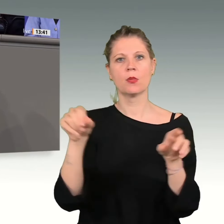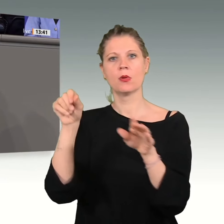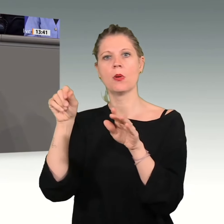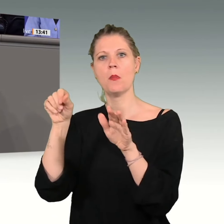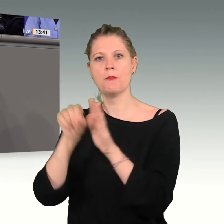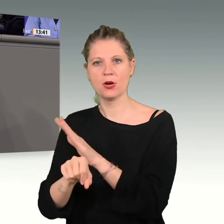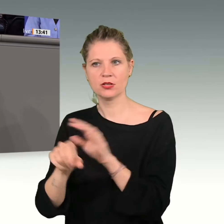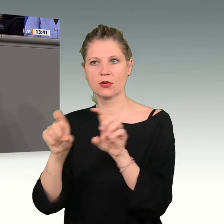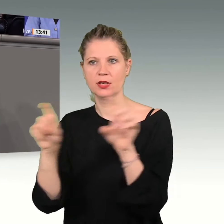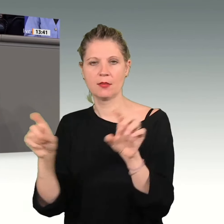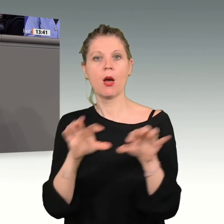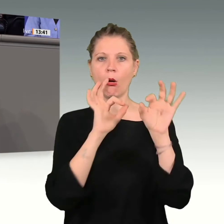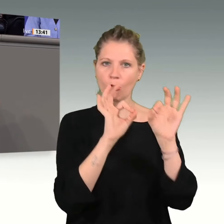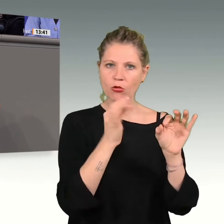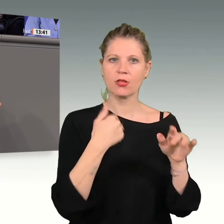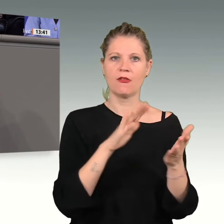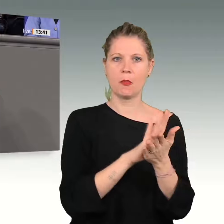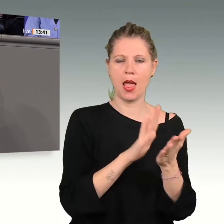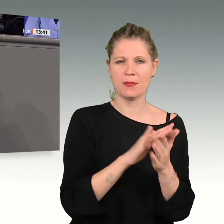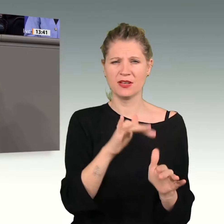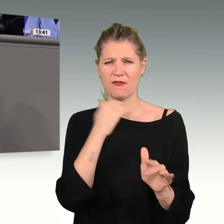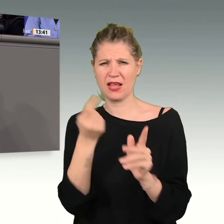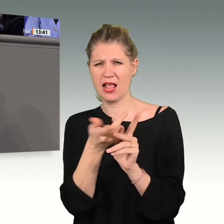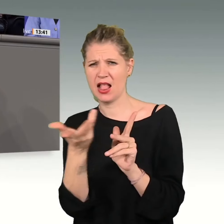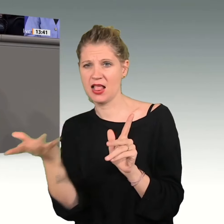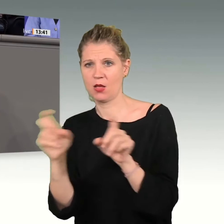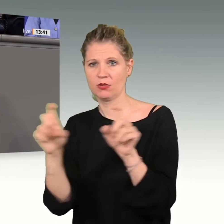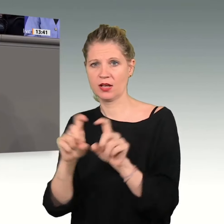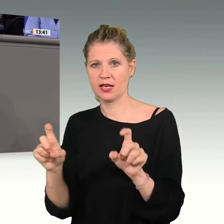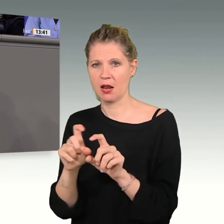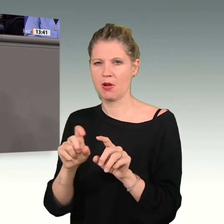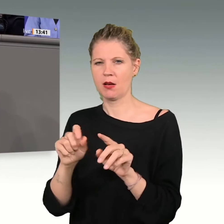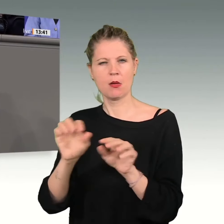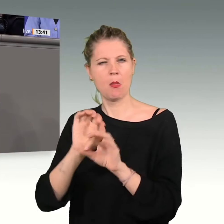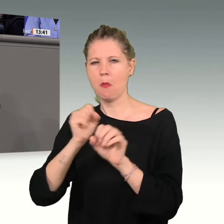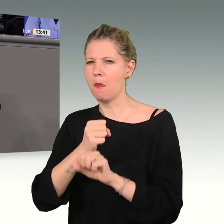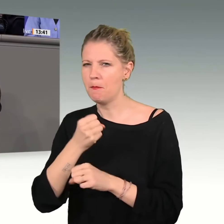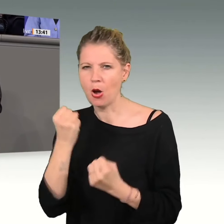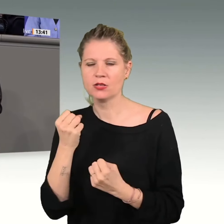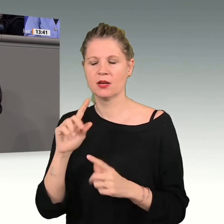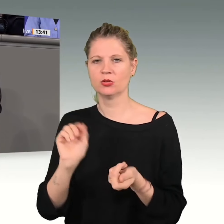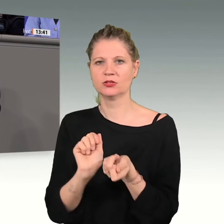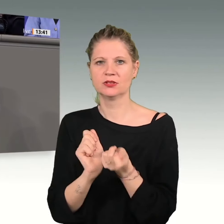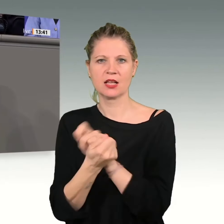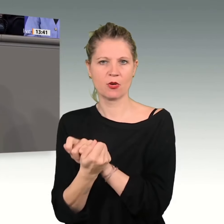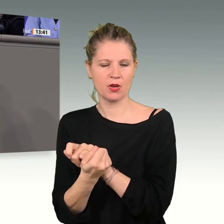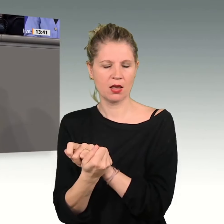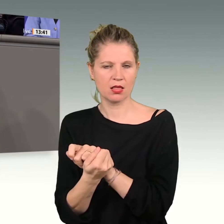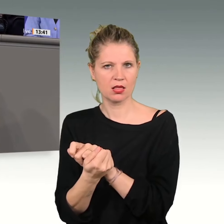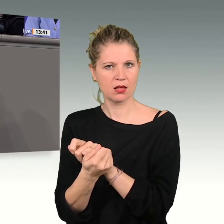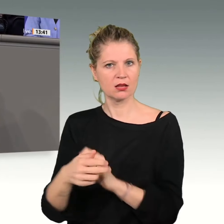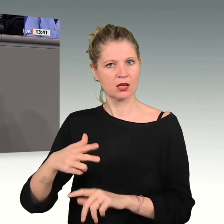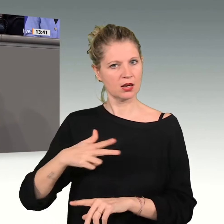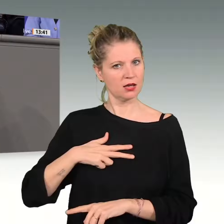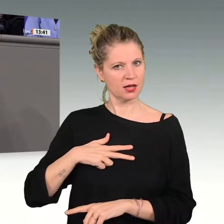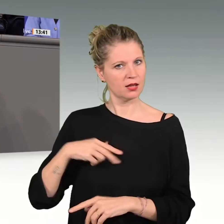bleiben. Die vielen vermeintlich Bösen werden transformiert, und zwar in der Realität. Zu einem